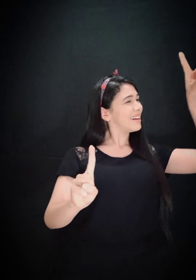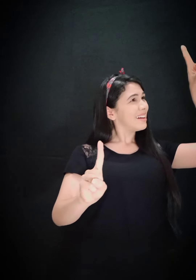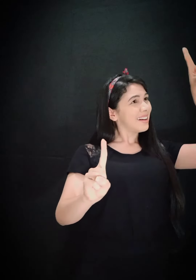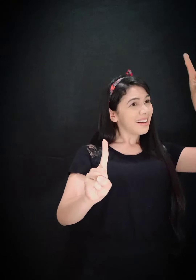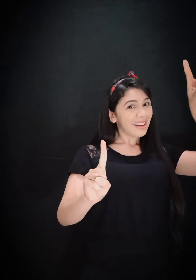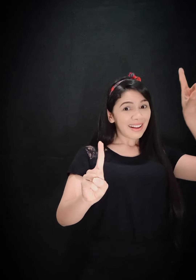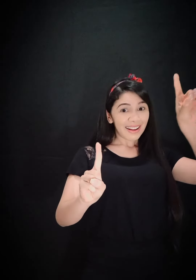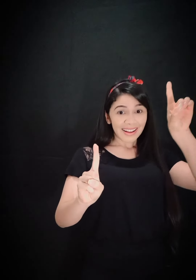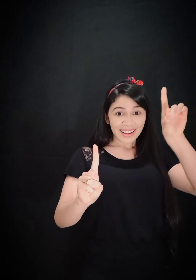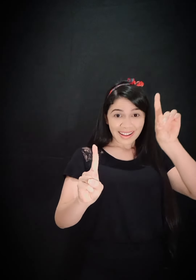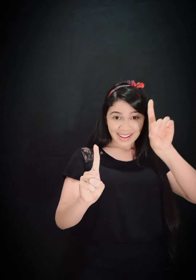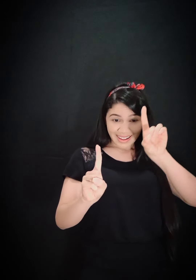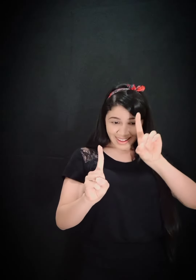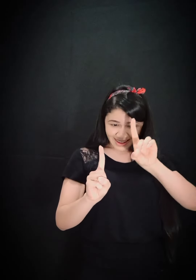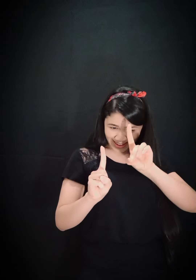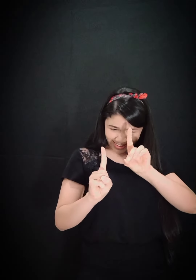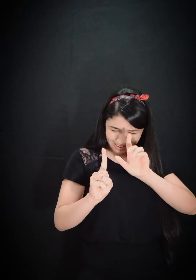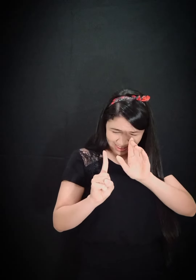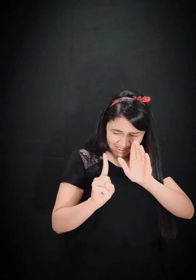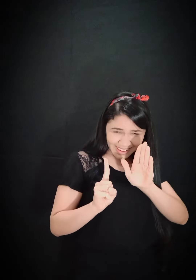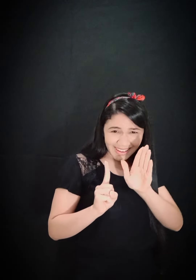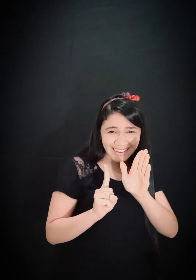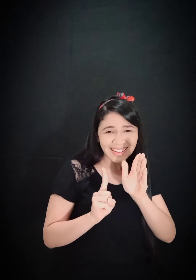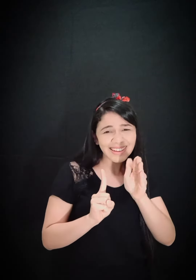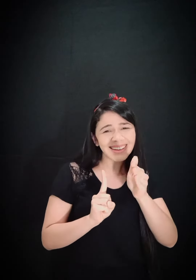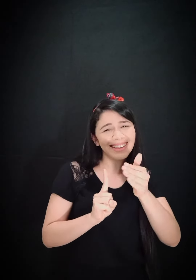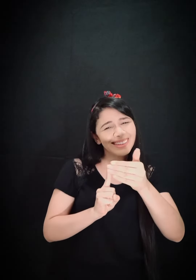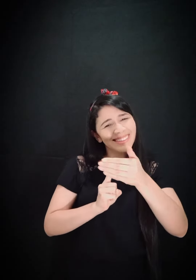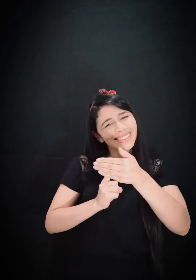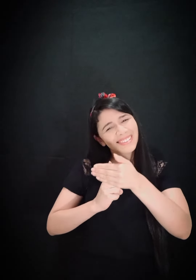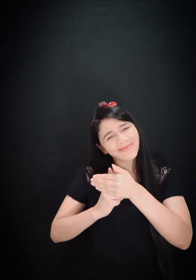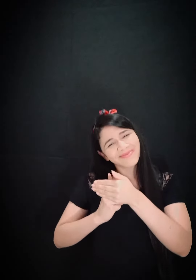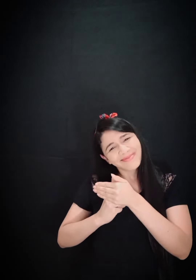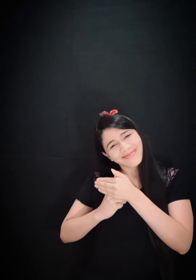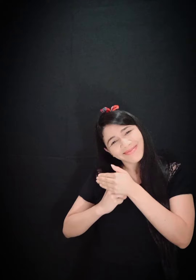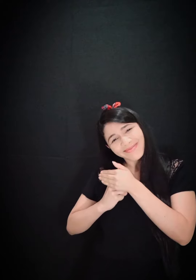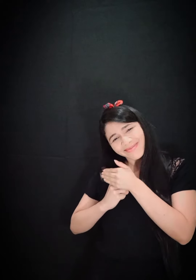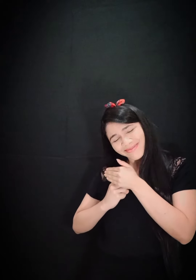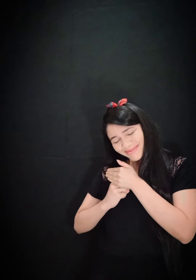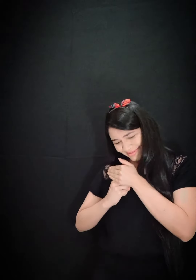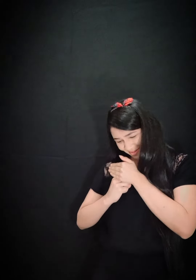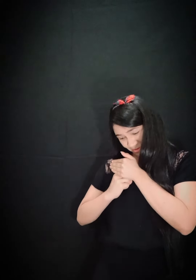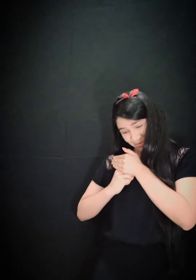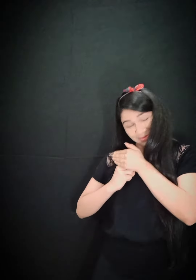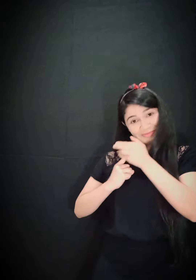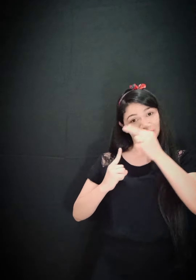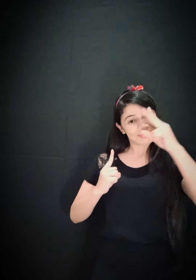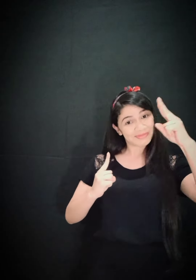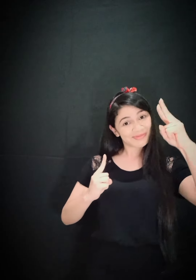te esconderá em seu seguro